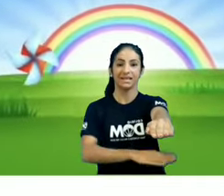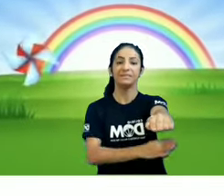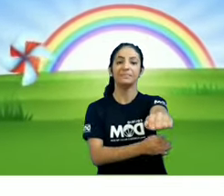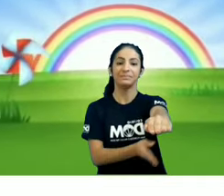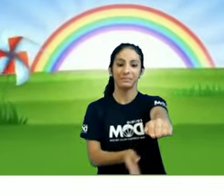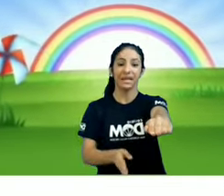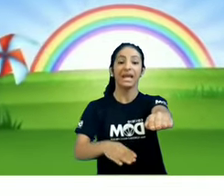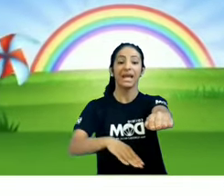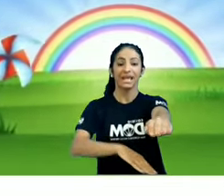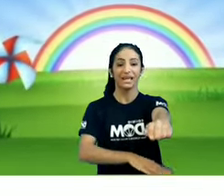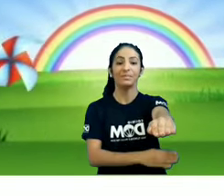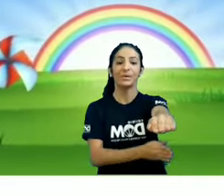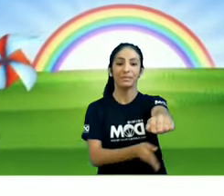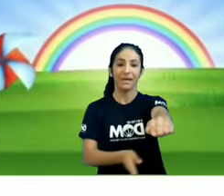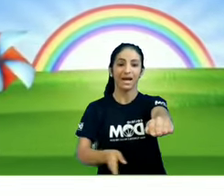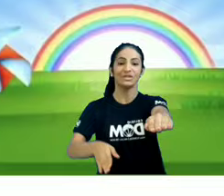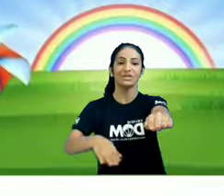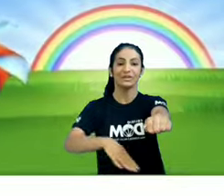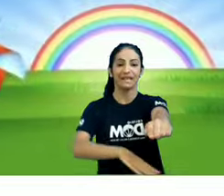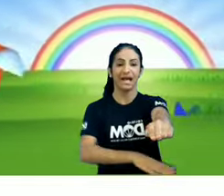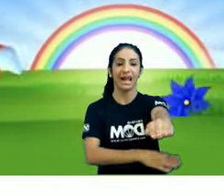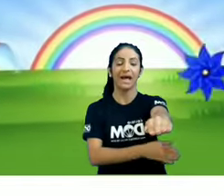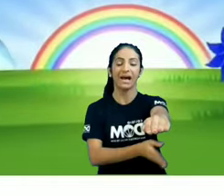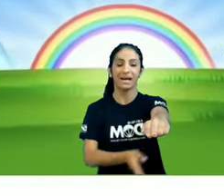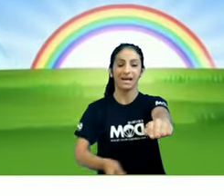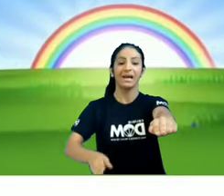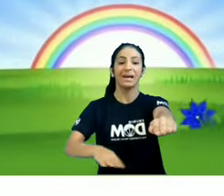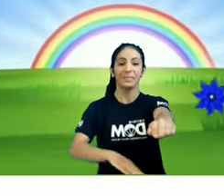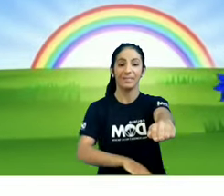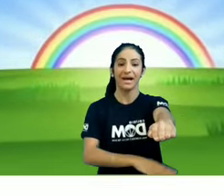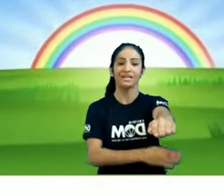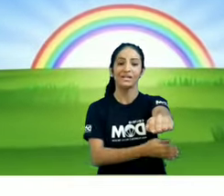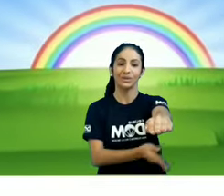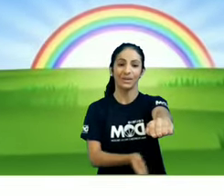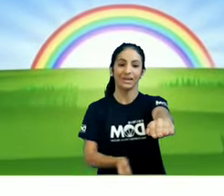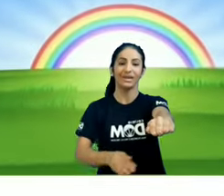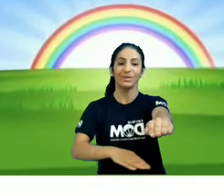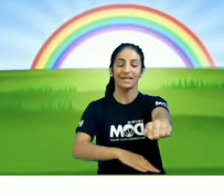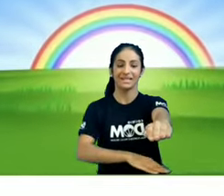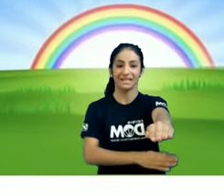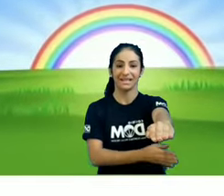E por baixo dela passa um rio assim